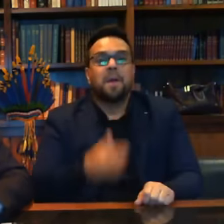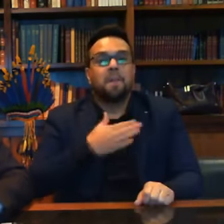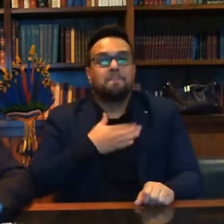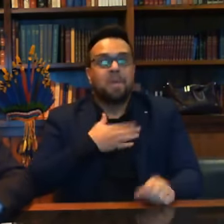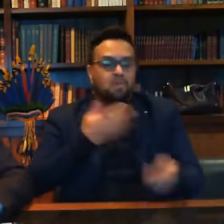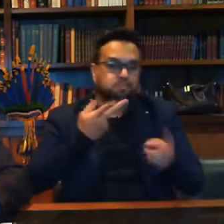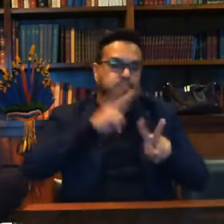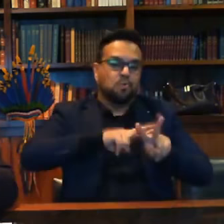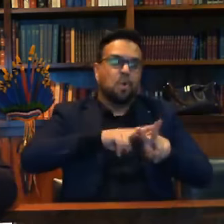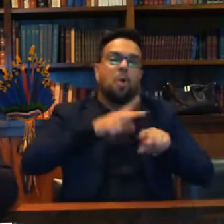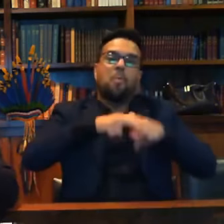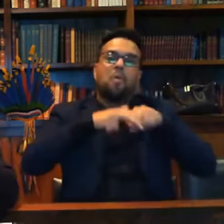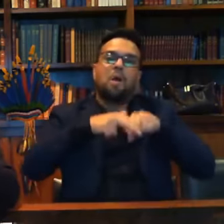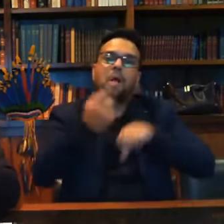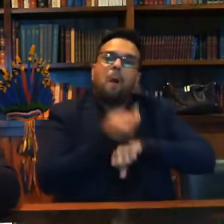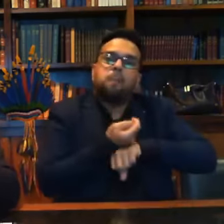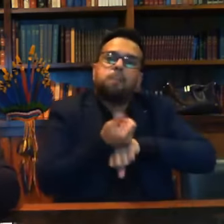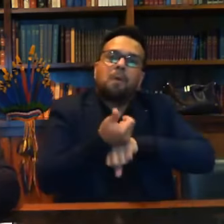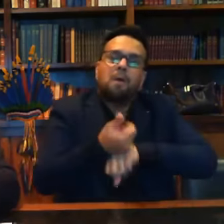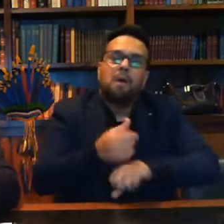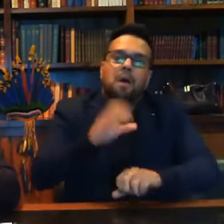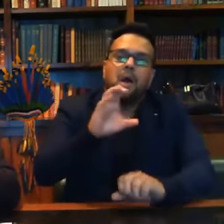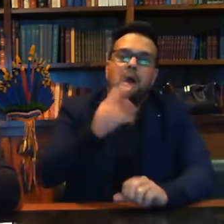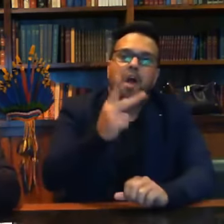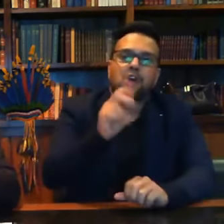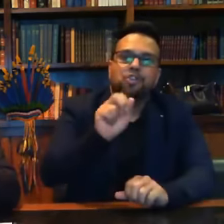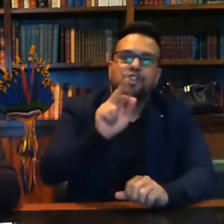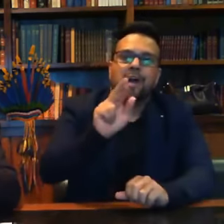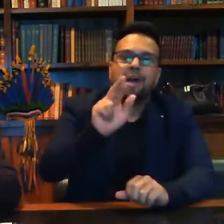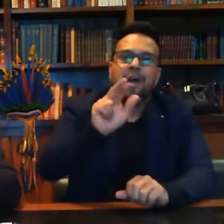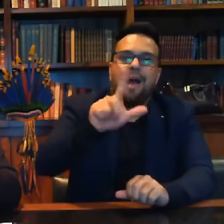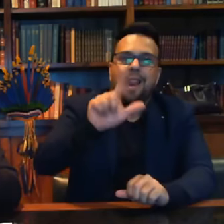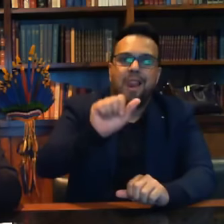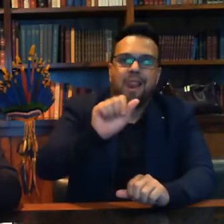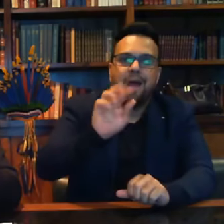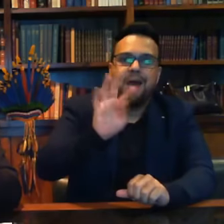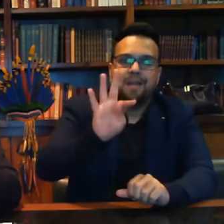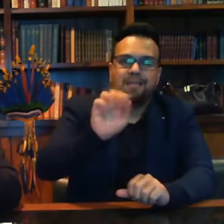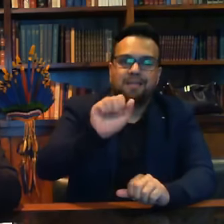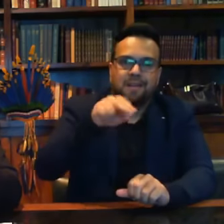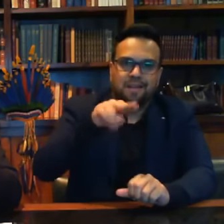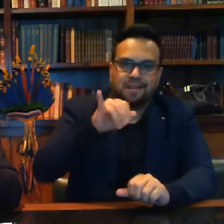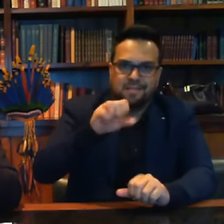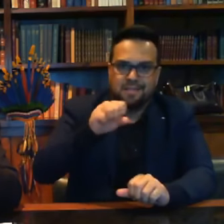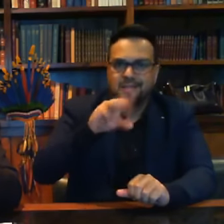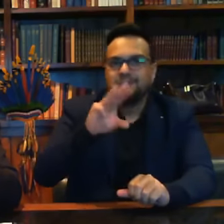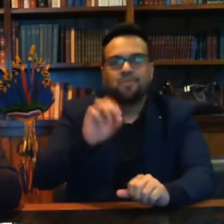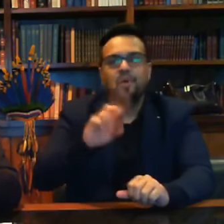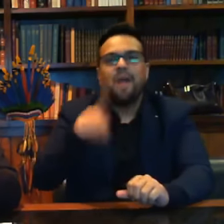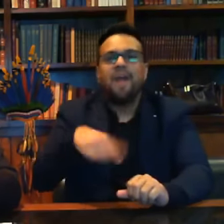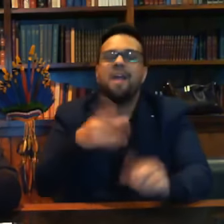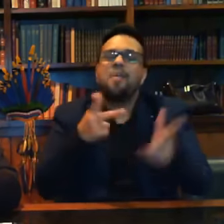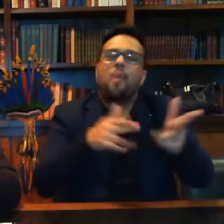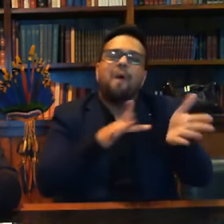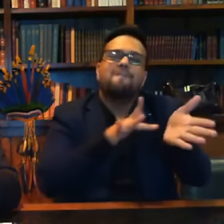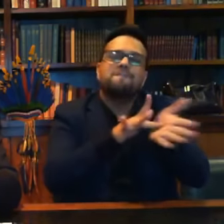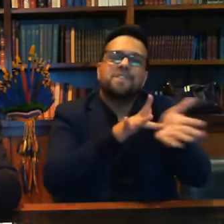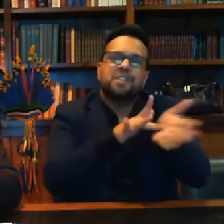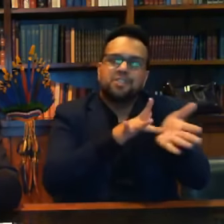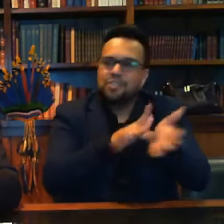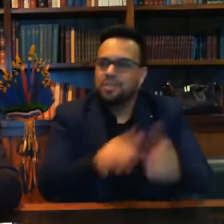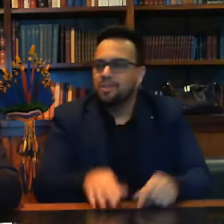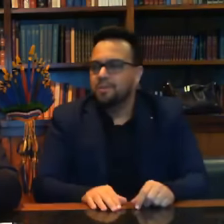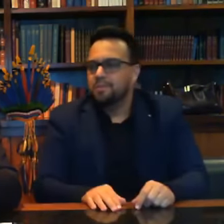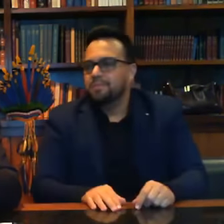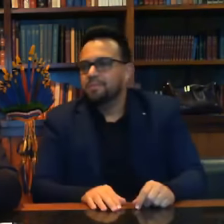charlatanismo e curanderismo. Aqui, só, cada um acredita no que